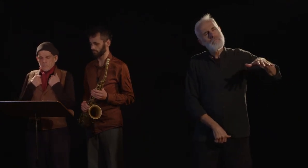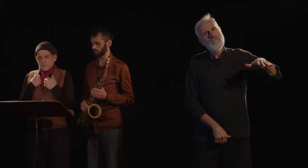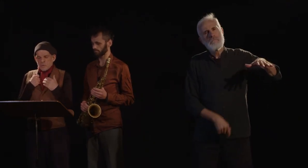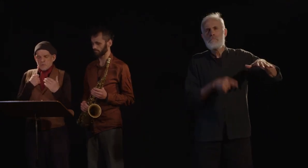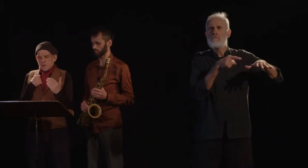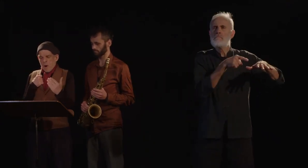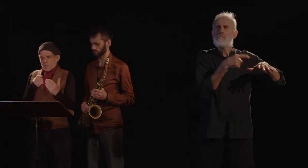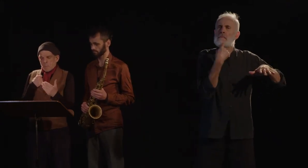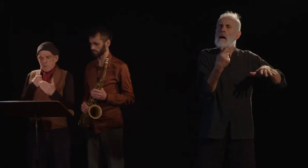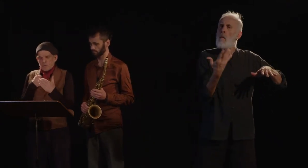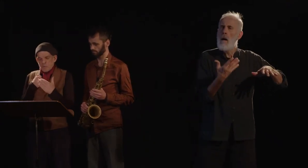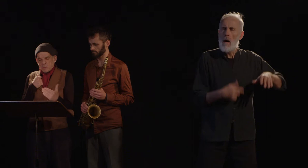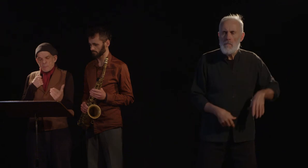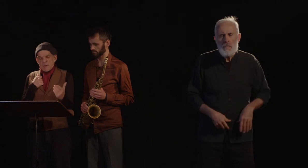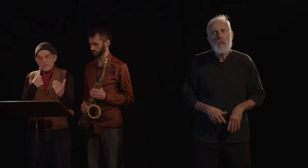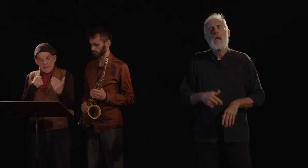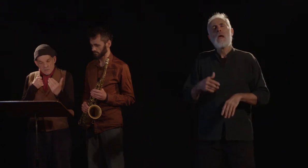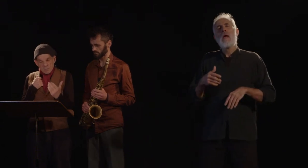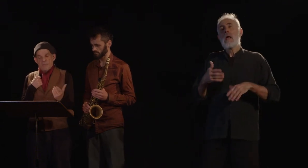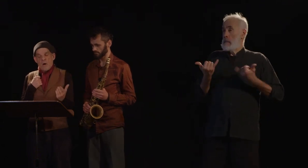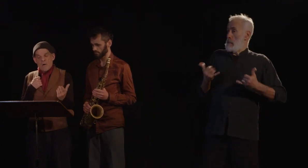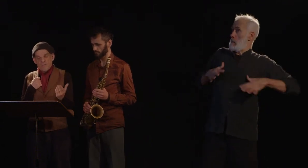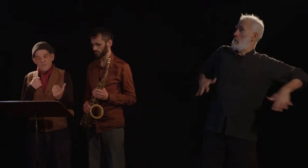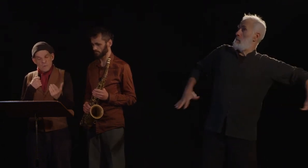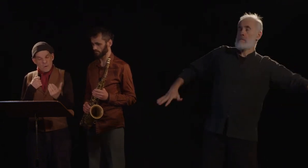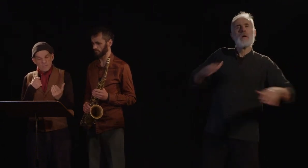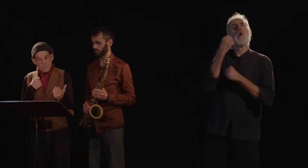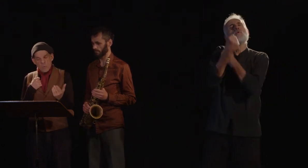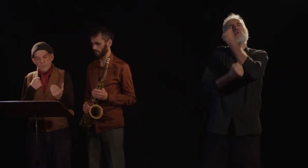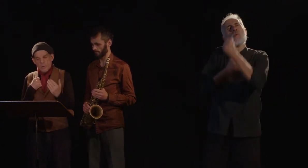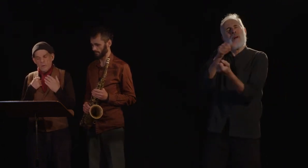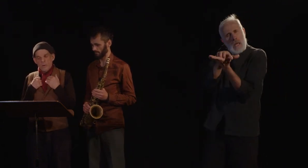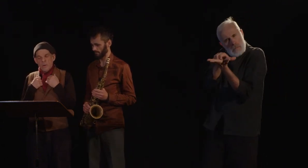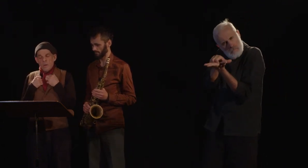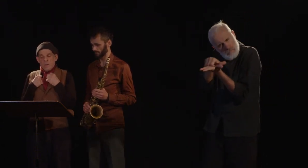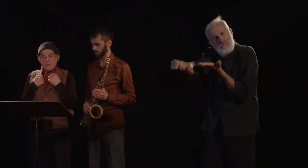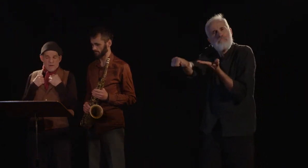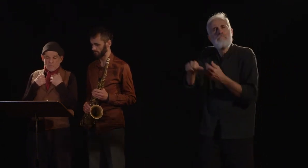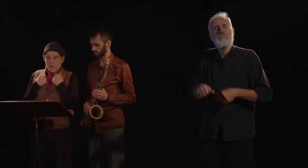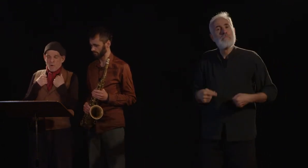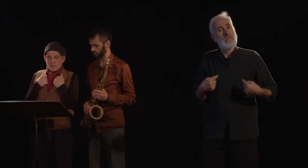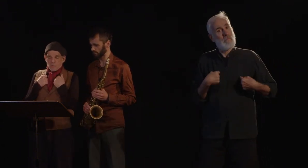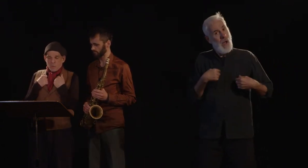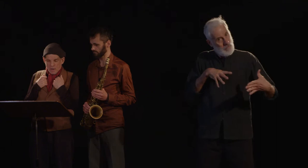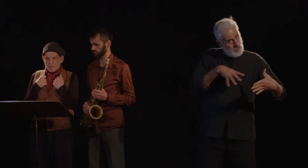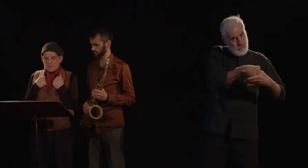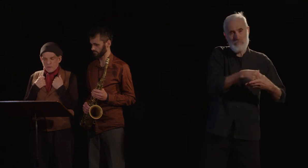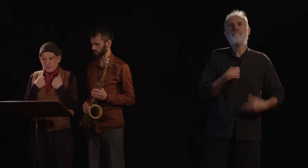de ceux qui croient qu'on peut supprimer la souffrance en ce monde. La souffrance est une loi divine,